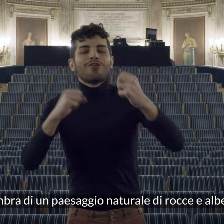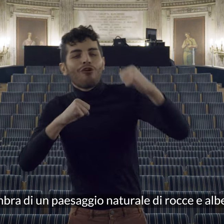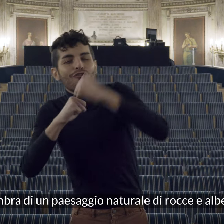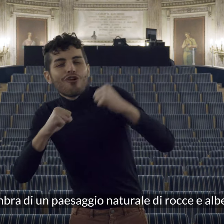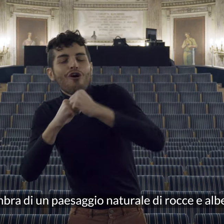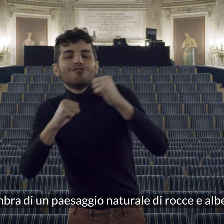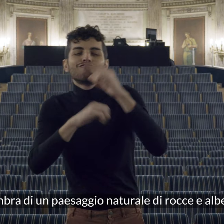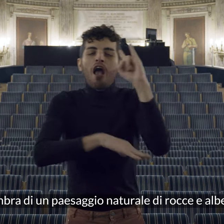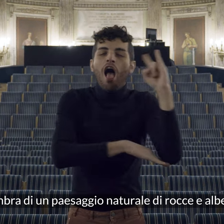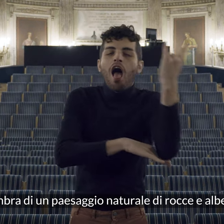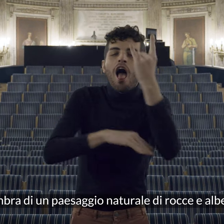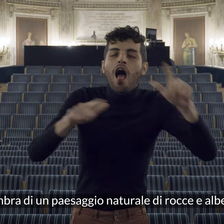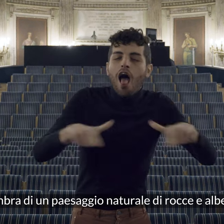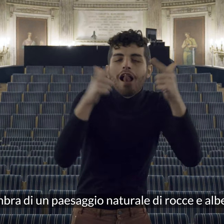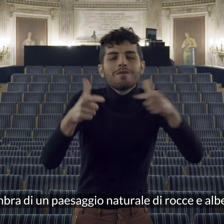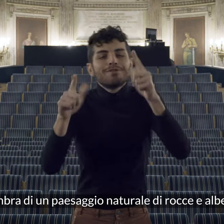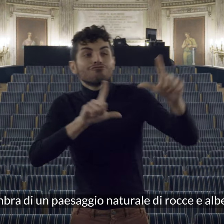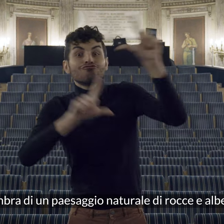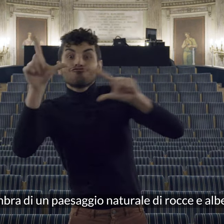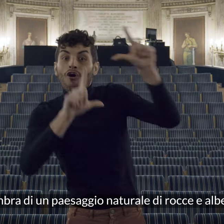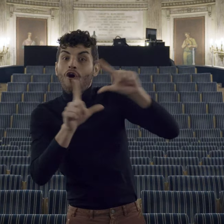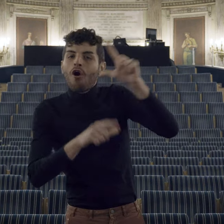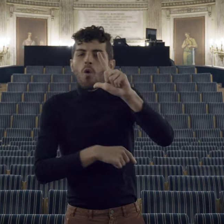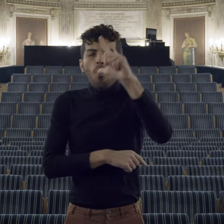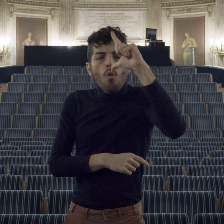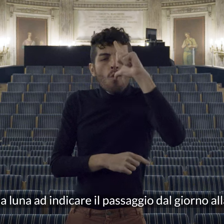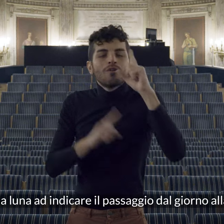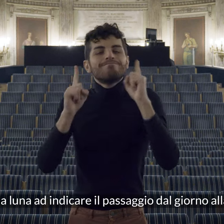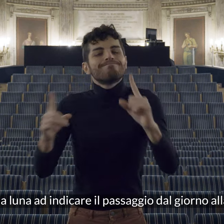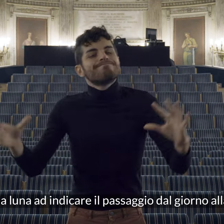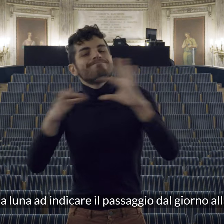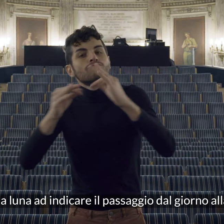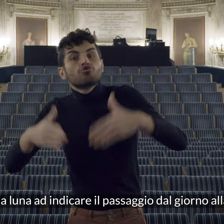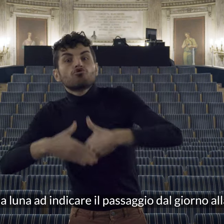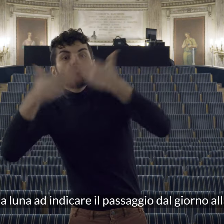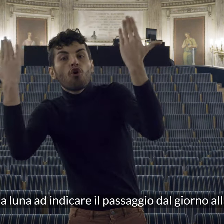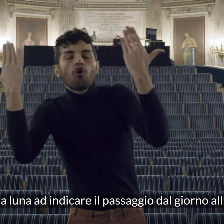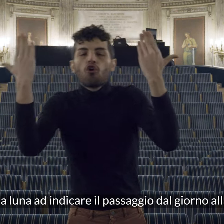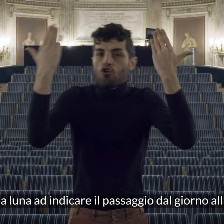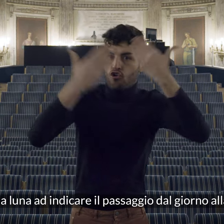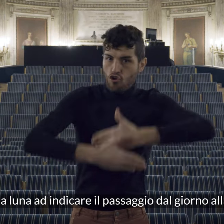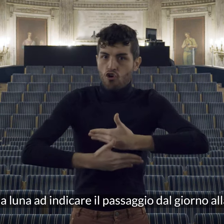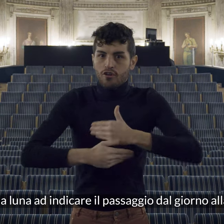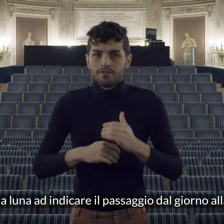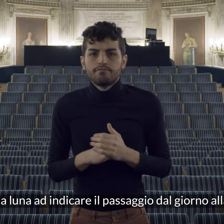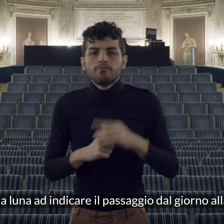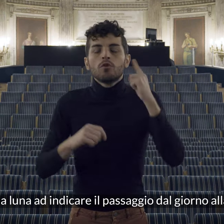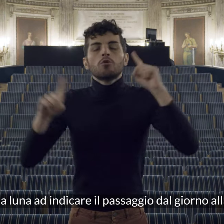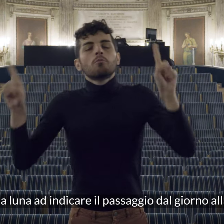paesaggio naturale di rocce e alberi il sole e la luna ad indicare il passaggio dal